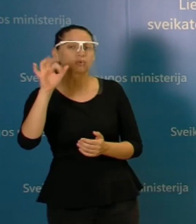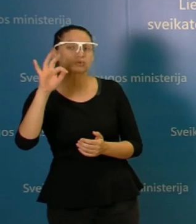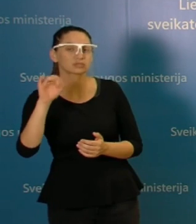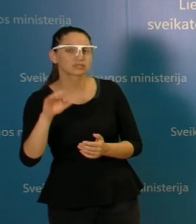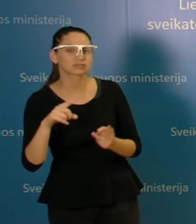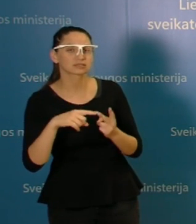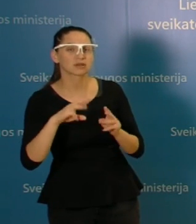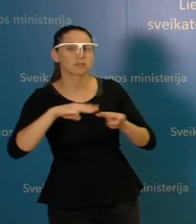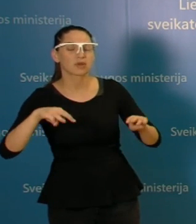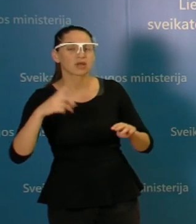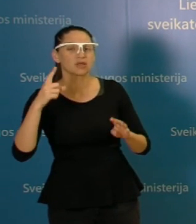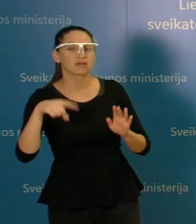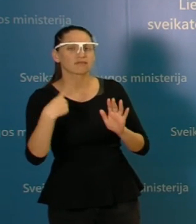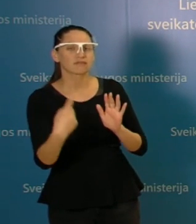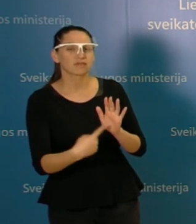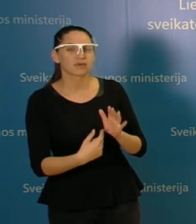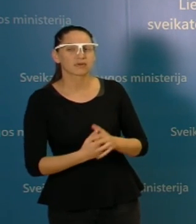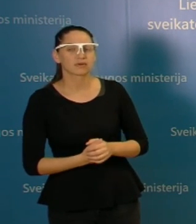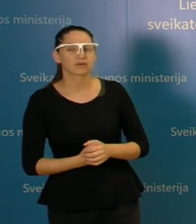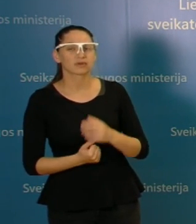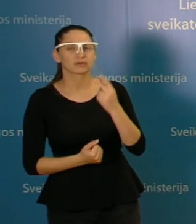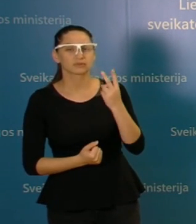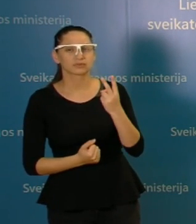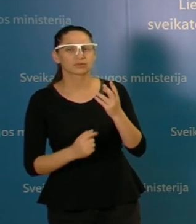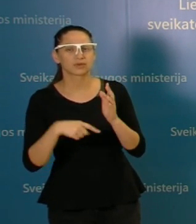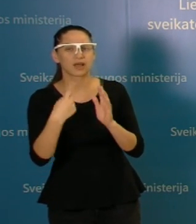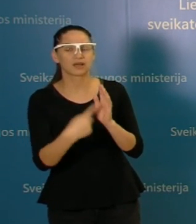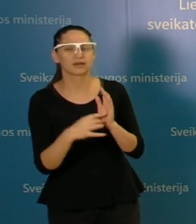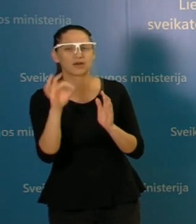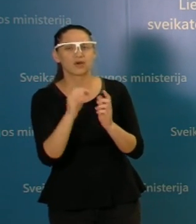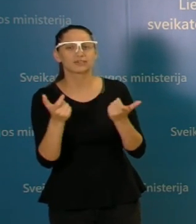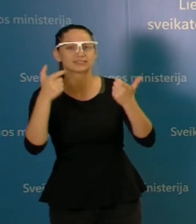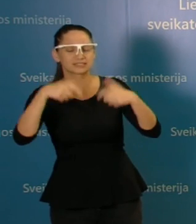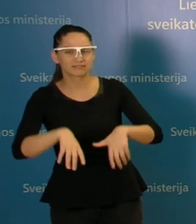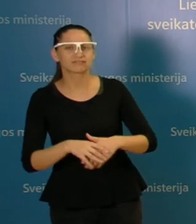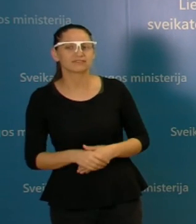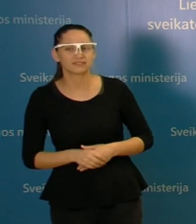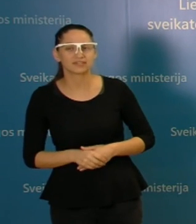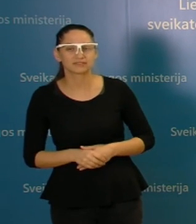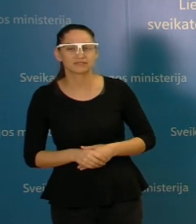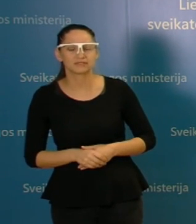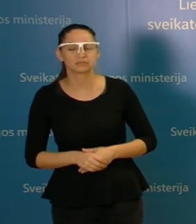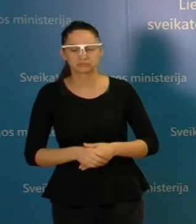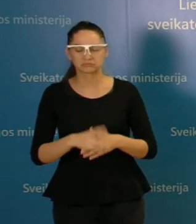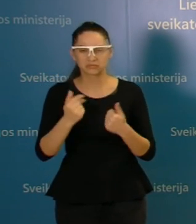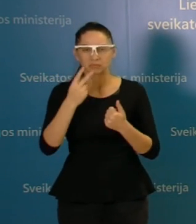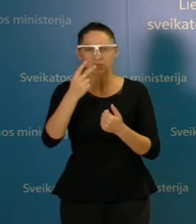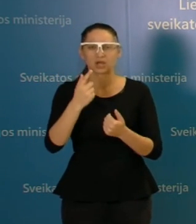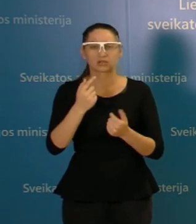Ministrė, aš tada atleiskit, bet tokius du klausimus kombinuosiu dėl savyvaldybė. Jūs sakėt, kad auga skeičius tą savyvaldybį